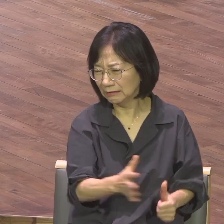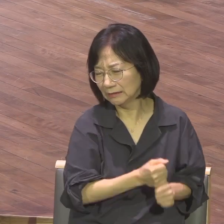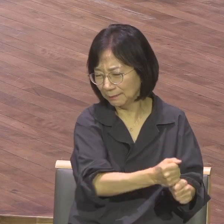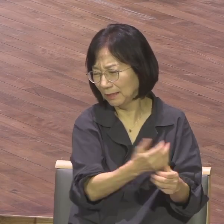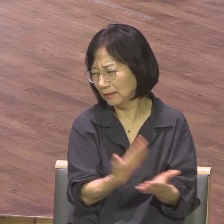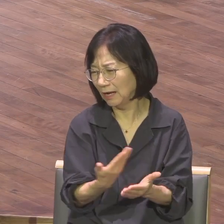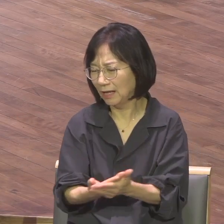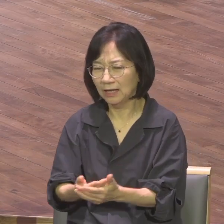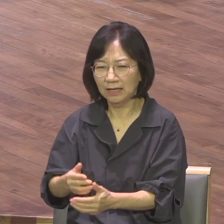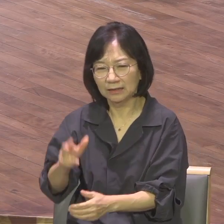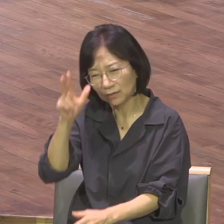멈추게 해보려고